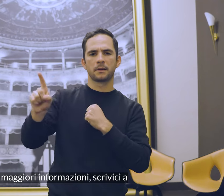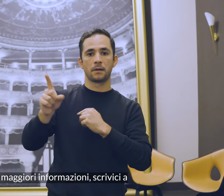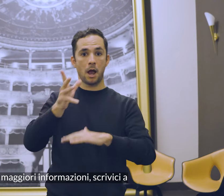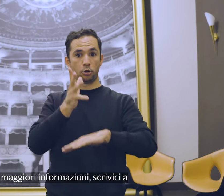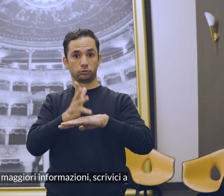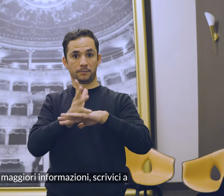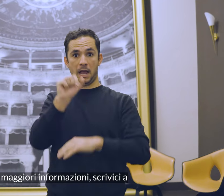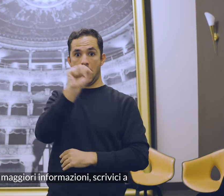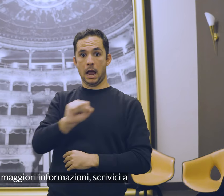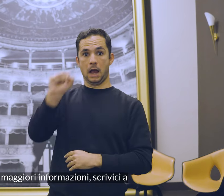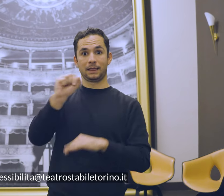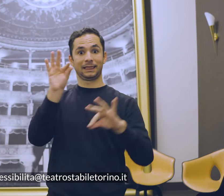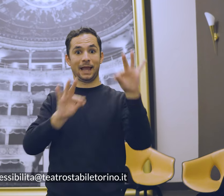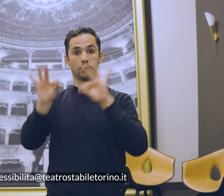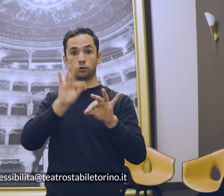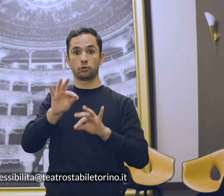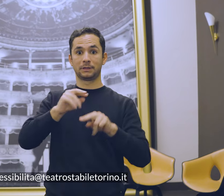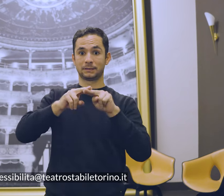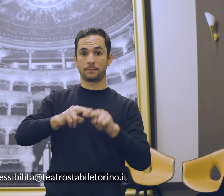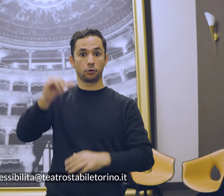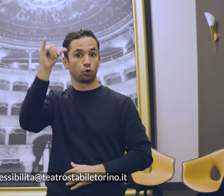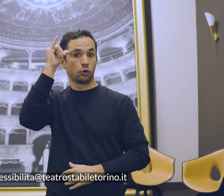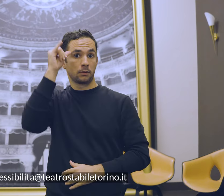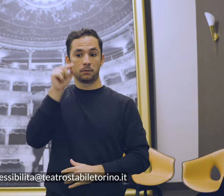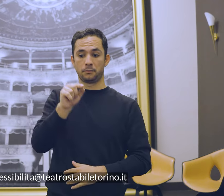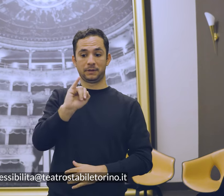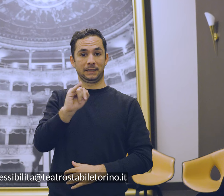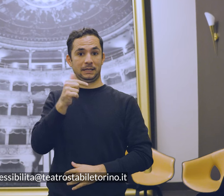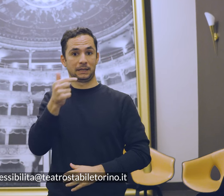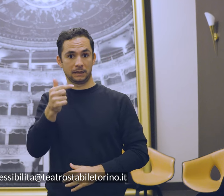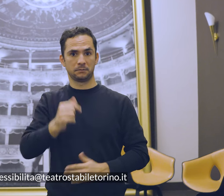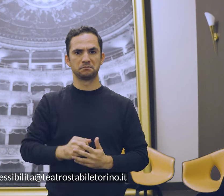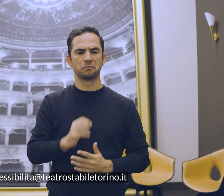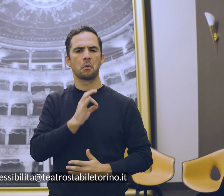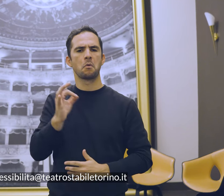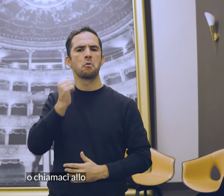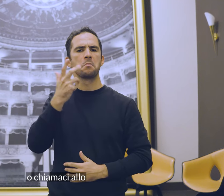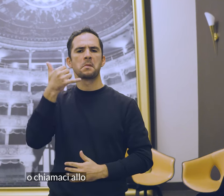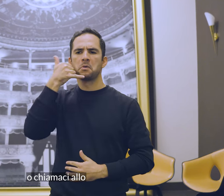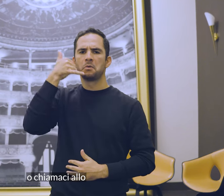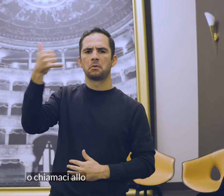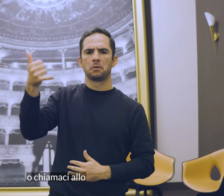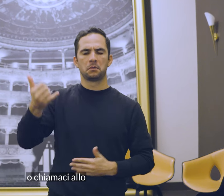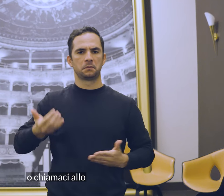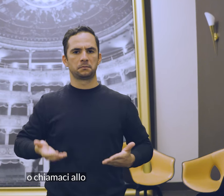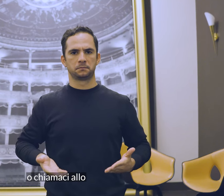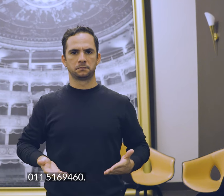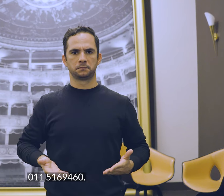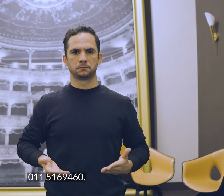scrivici ad accessibilità-teatrostabile-torino.it o chiamaci allo 011